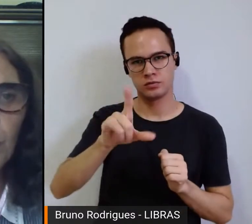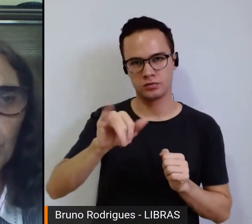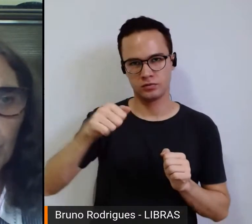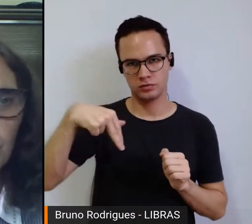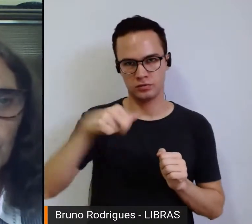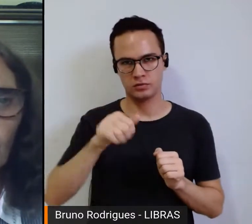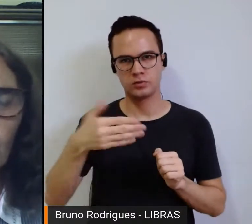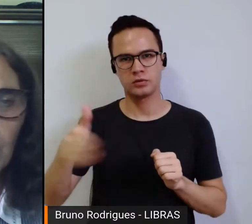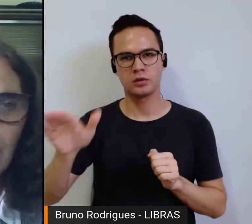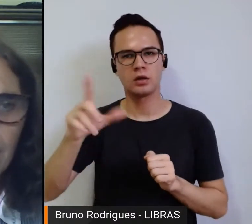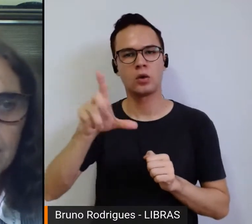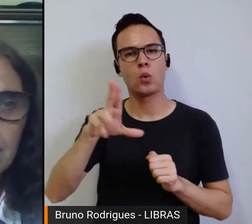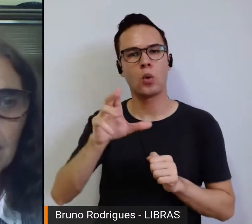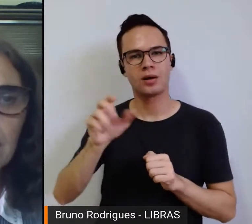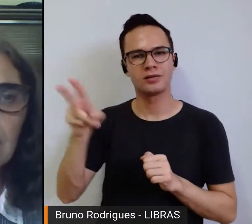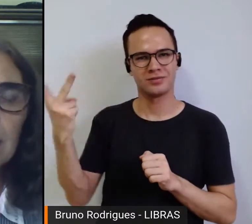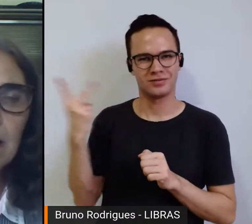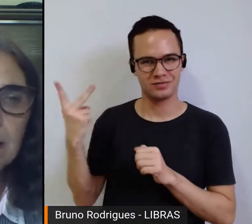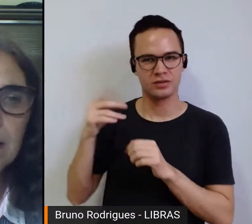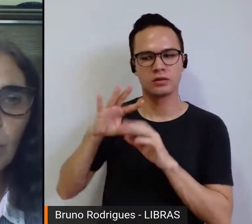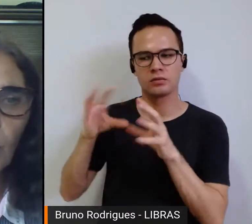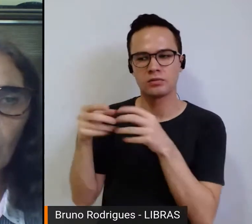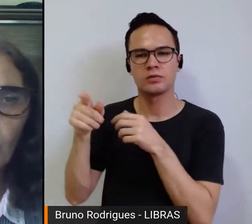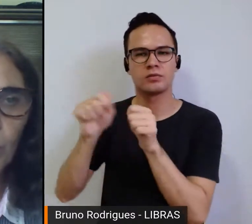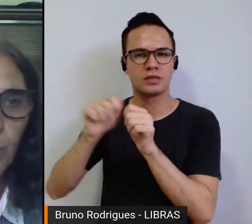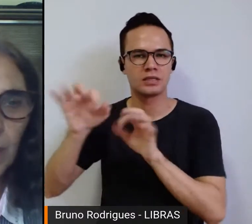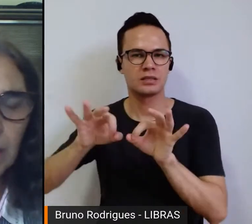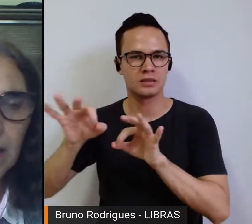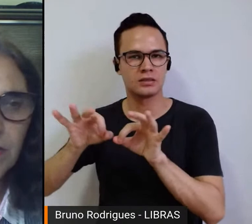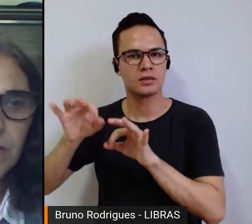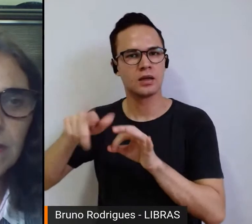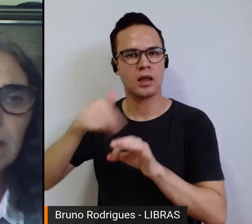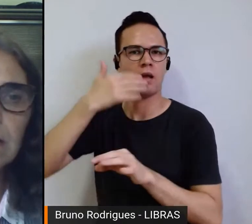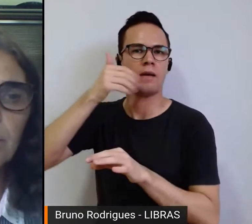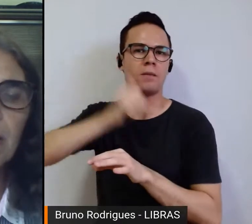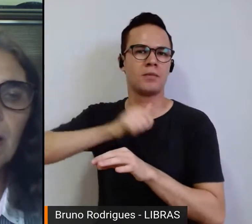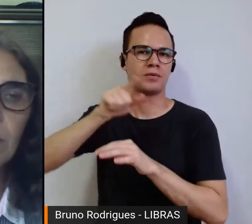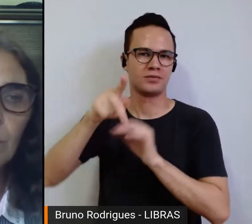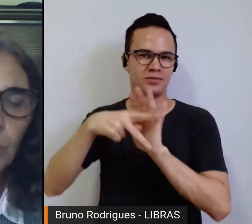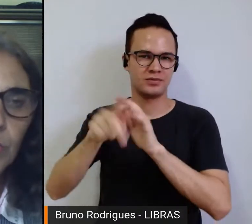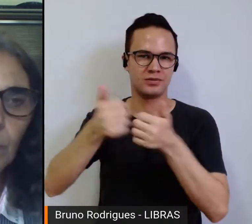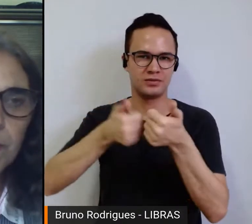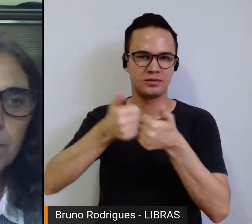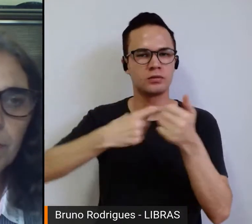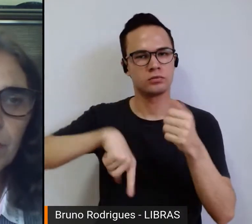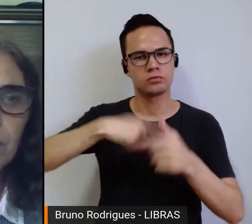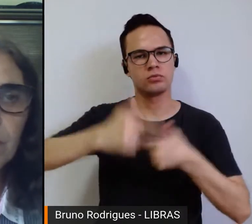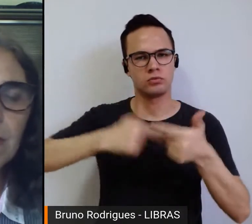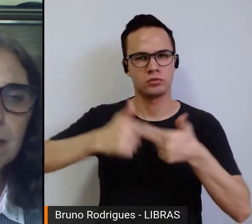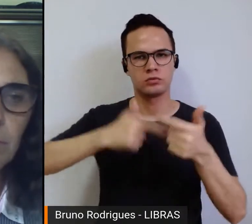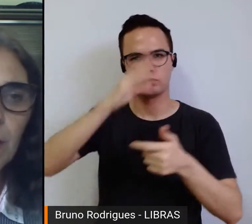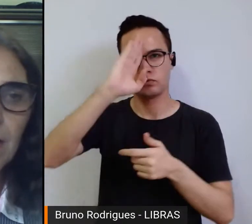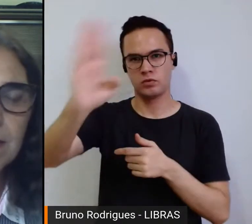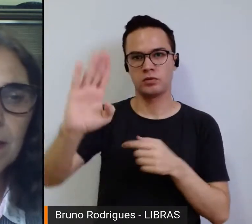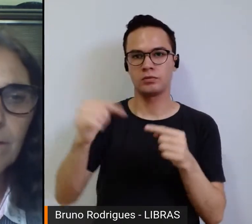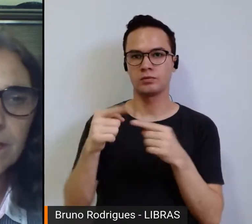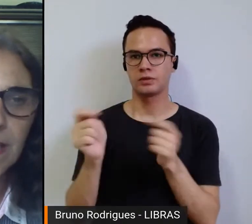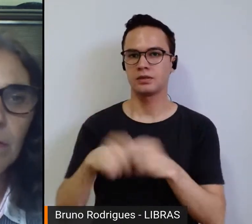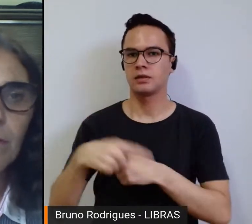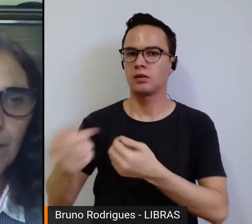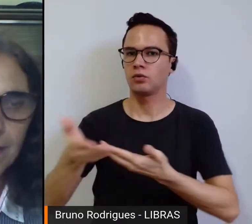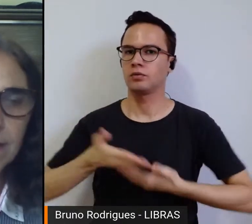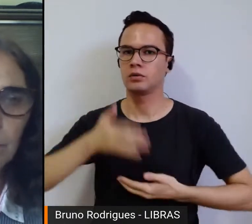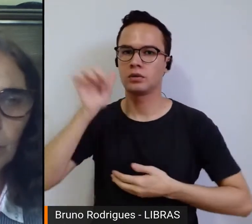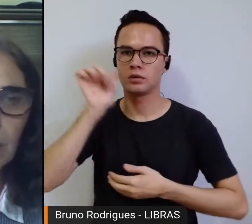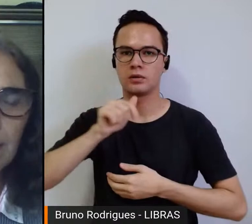Castro Por Outro Futebol Mulheres, que tem sido algo que a gente tem trabalhado muito com a perspectiva de trazer mulheres que